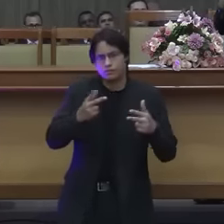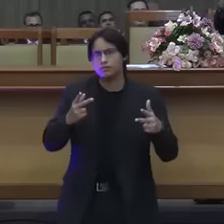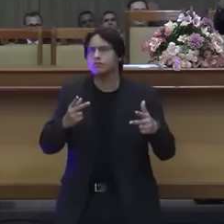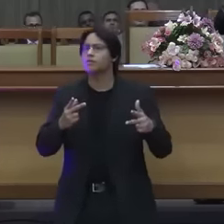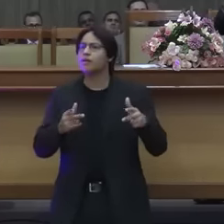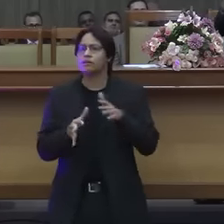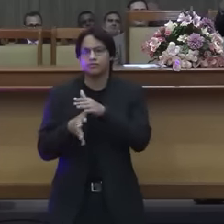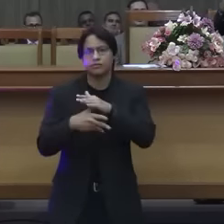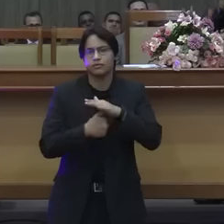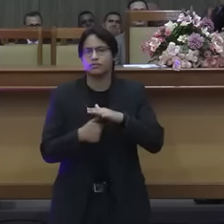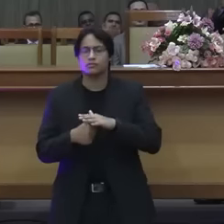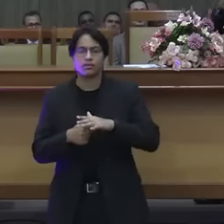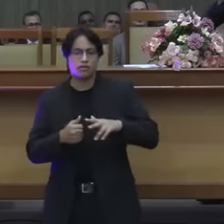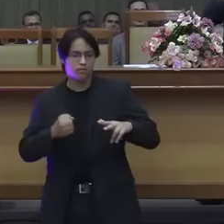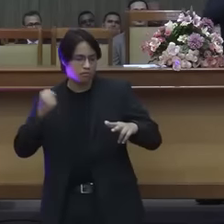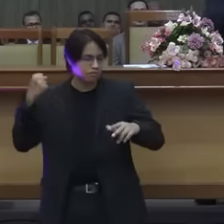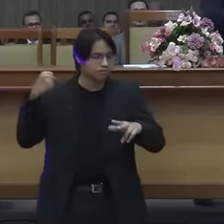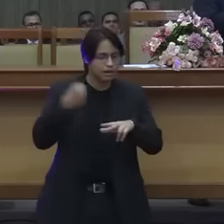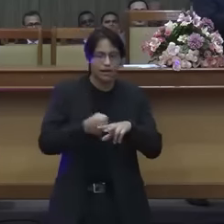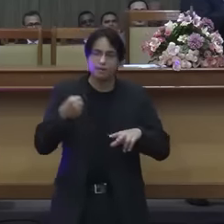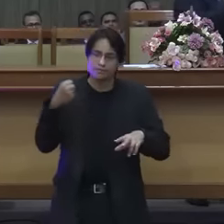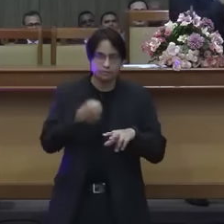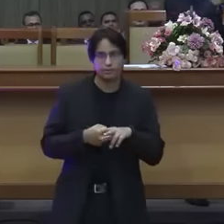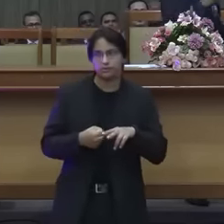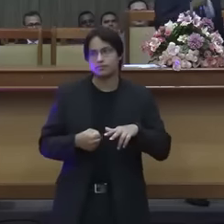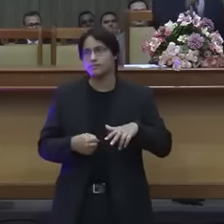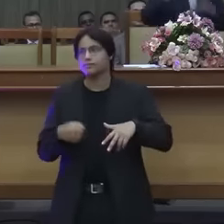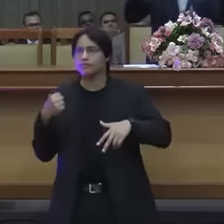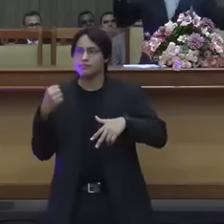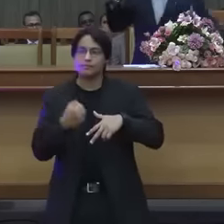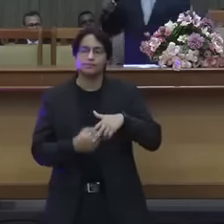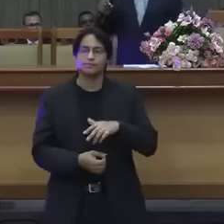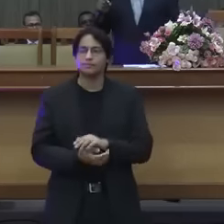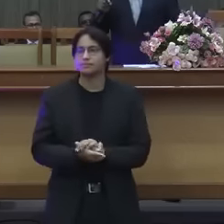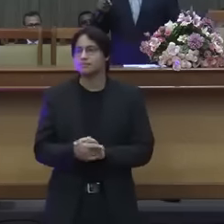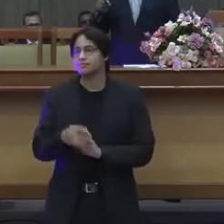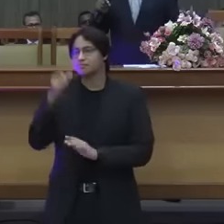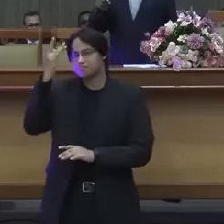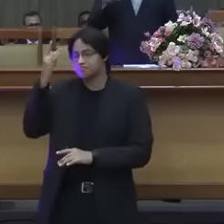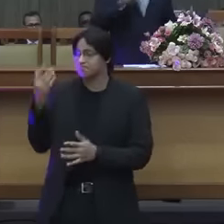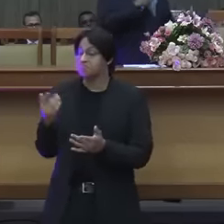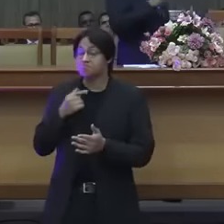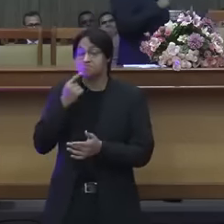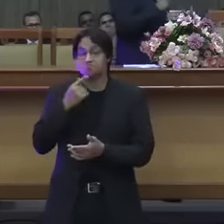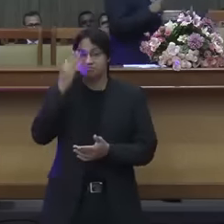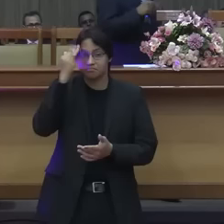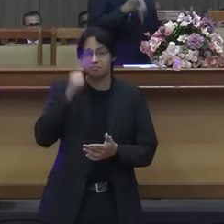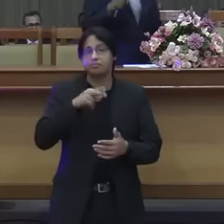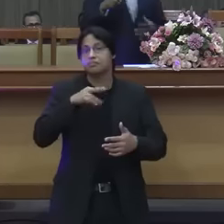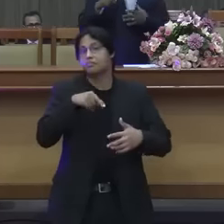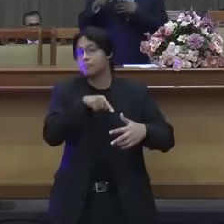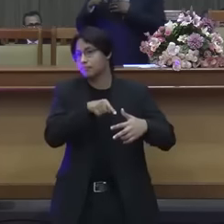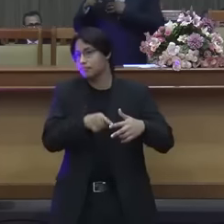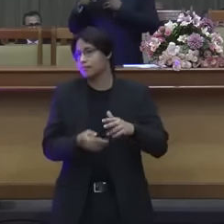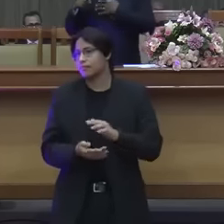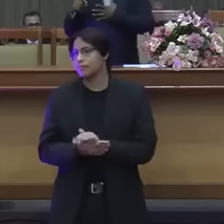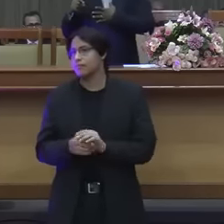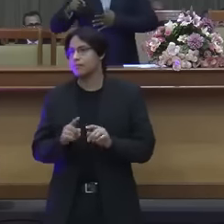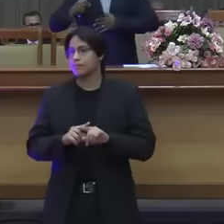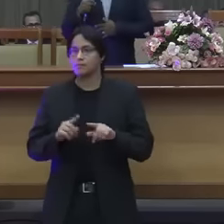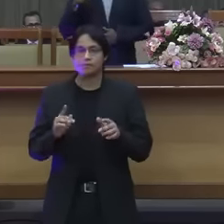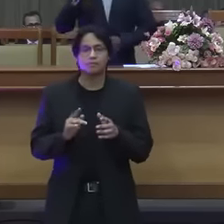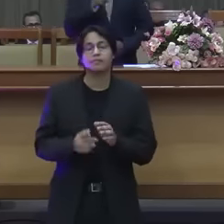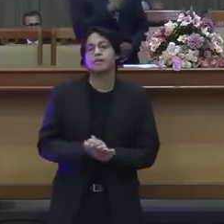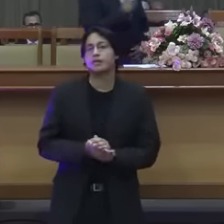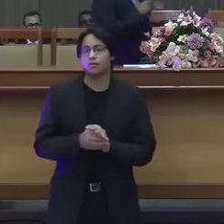e bateram roubaram ele era quase um indigente ninguém sabia quem era mas aí o presidente passou disse não eu sou